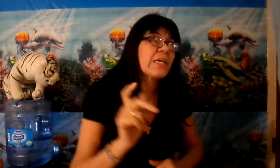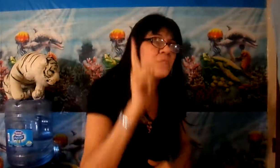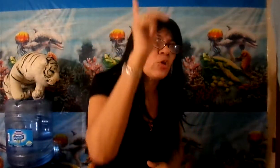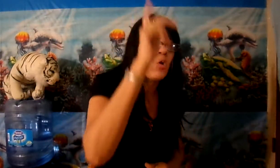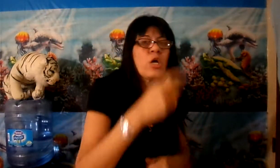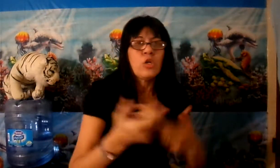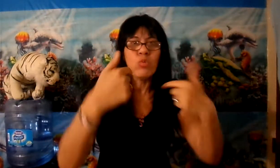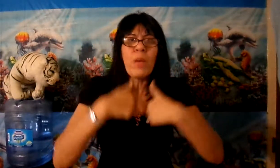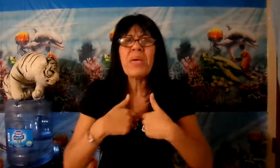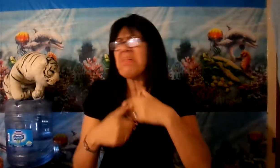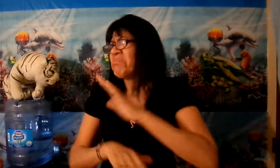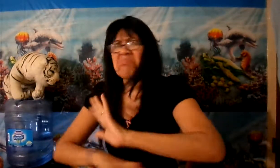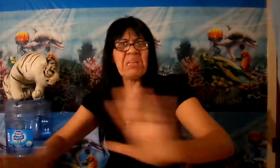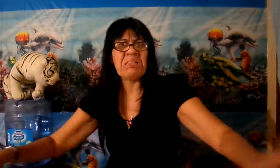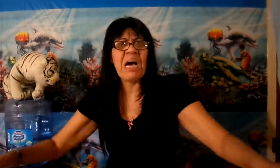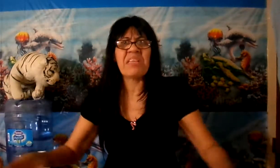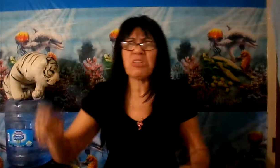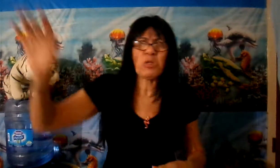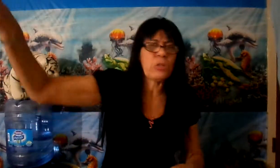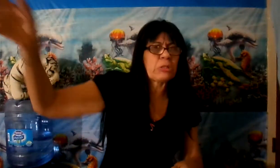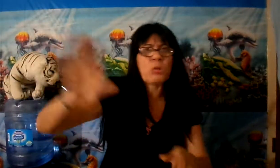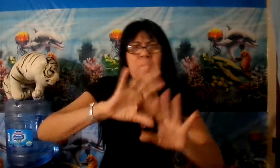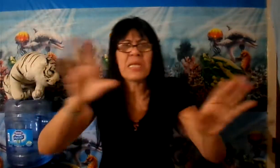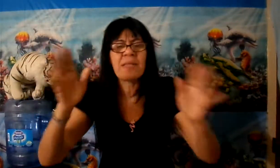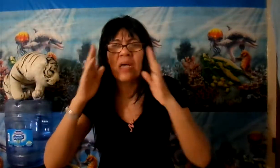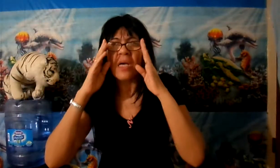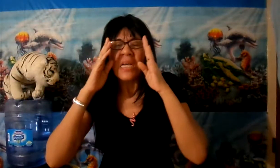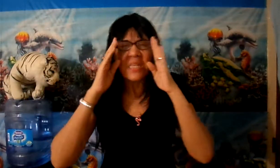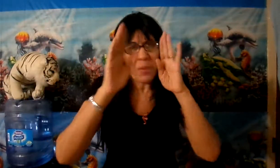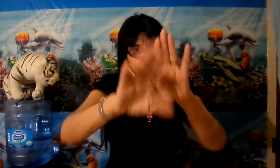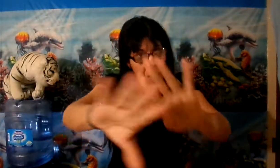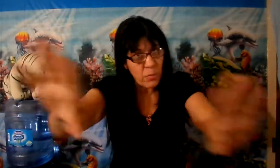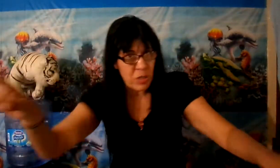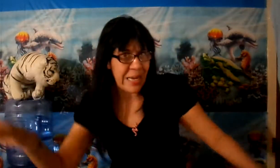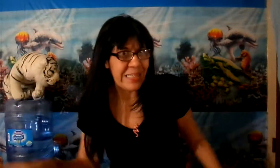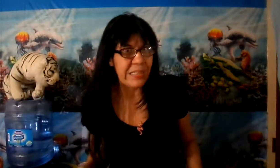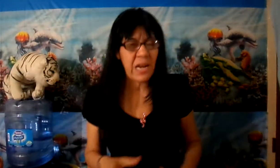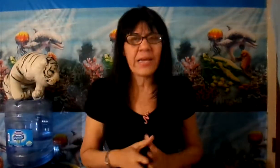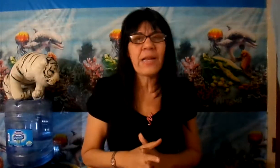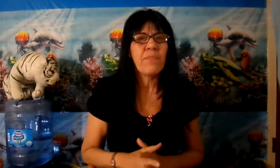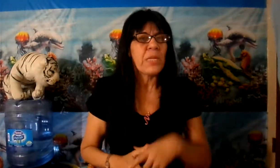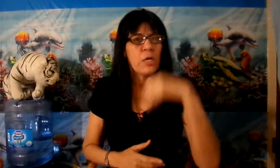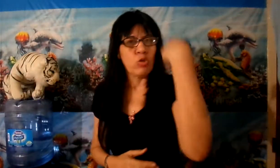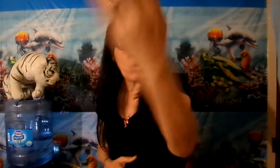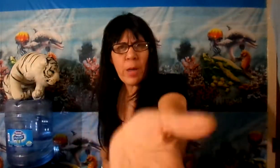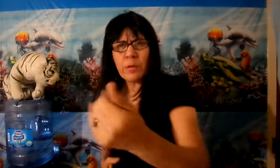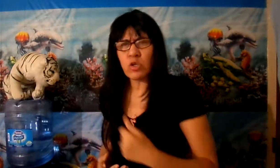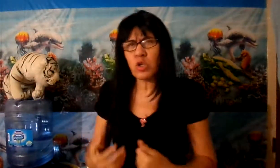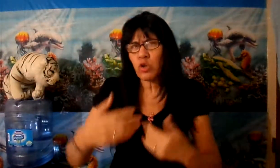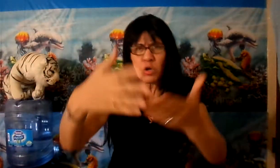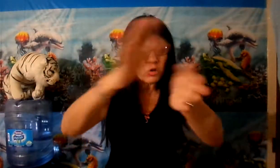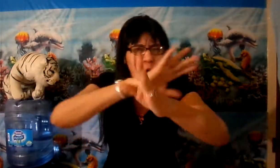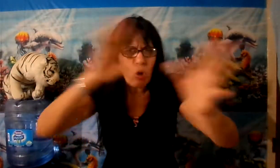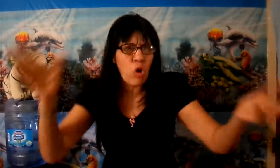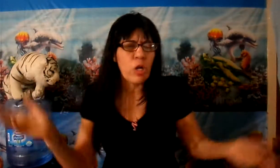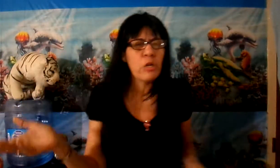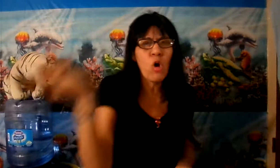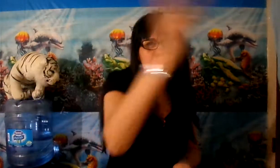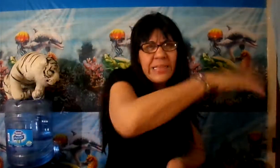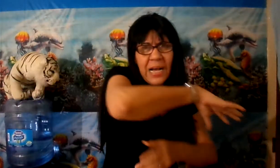En Dios, no en mí, ni en nadie, ni en Don Atron, ni en nadie. Sabemos que hay mucha gente en extranjera, no es nosotros, todos los que están